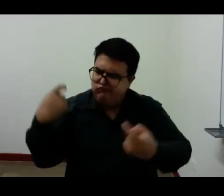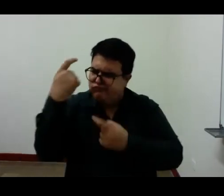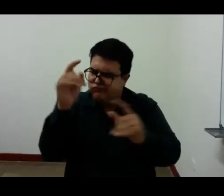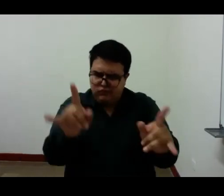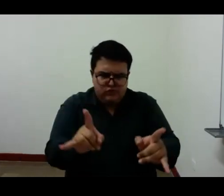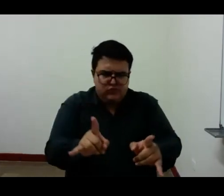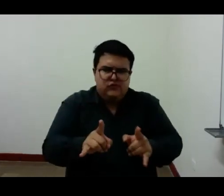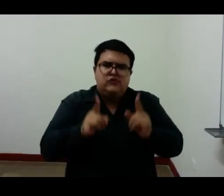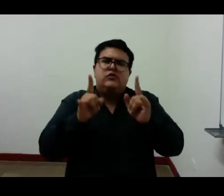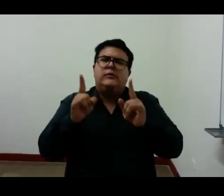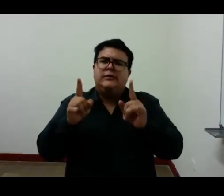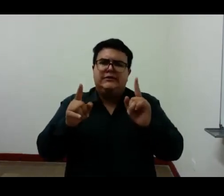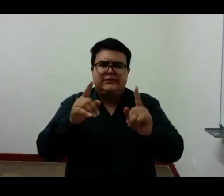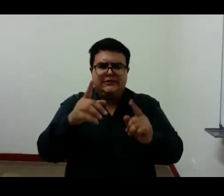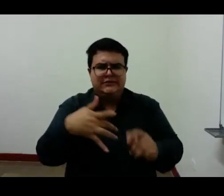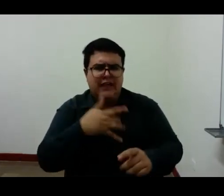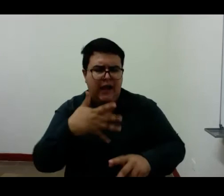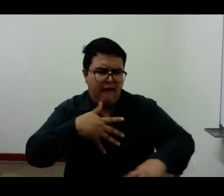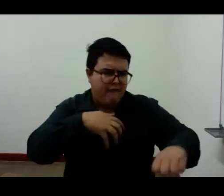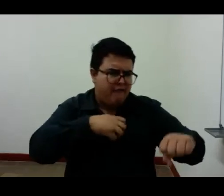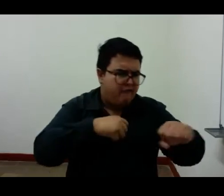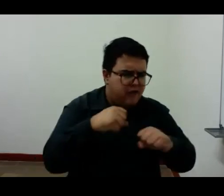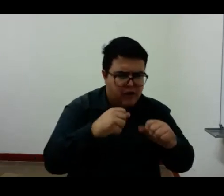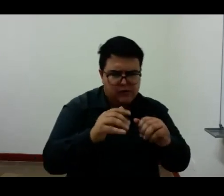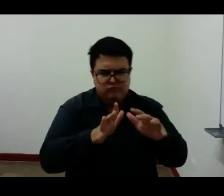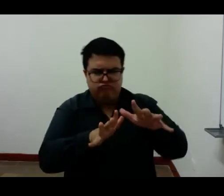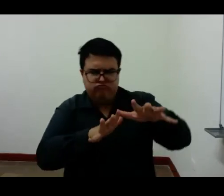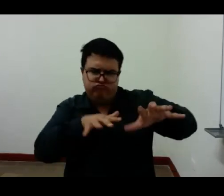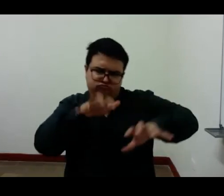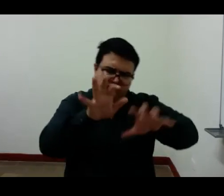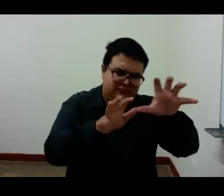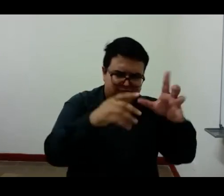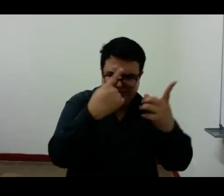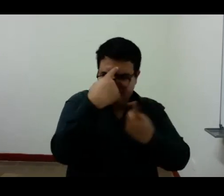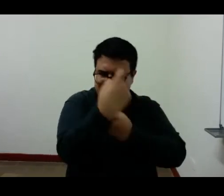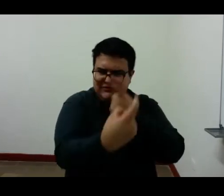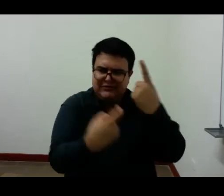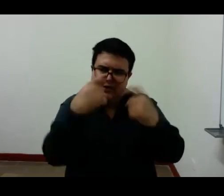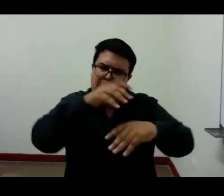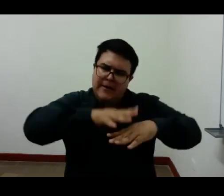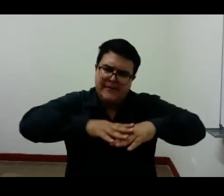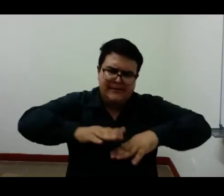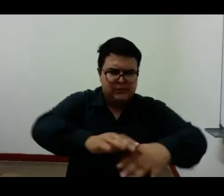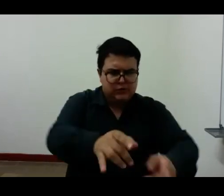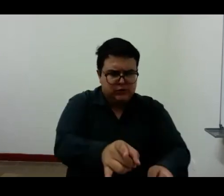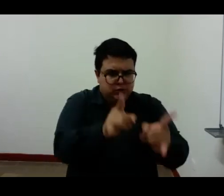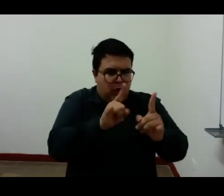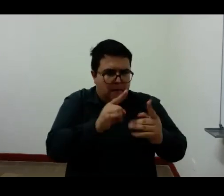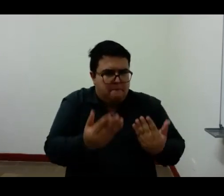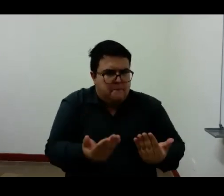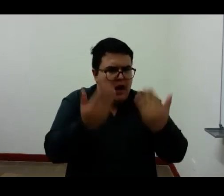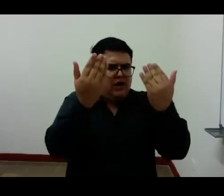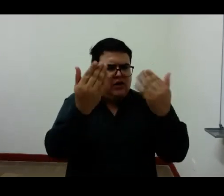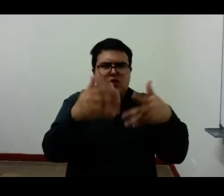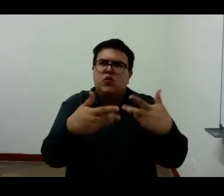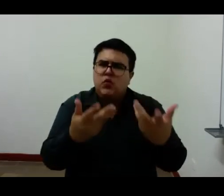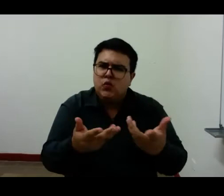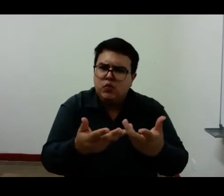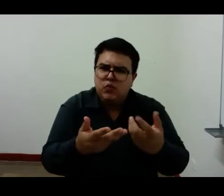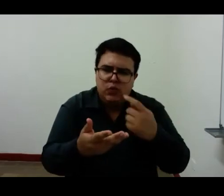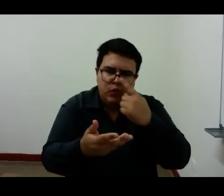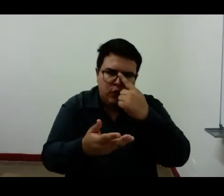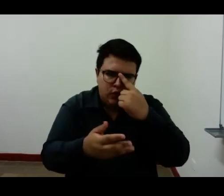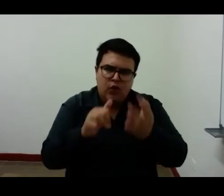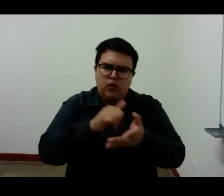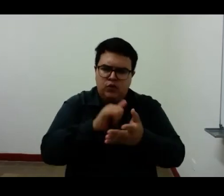escuchando los verbos calar y encostar que le sirven de guía para que lleguen a